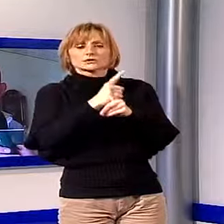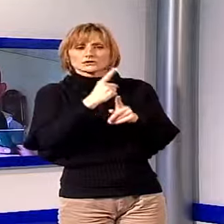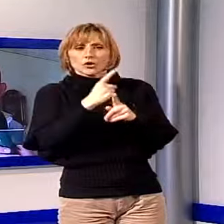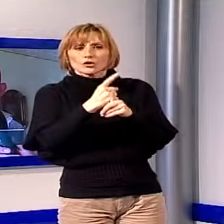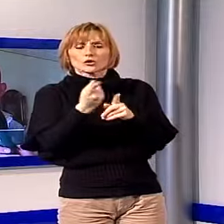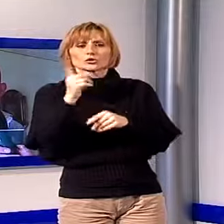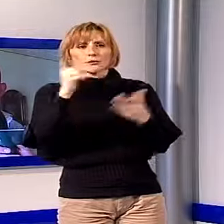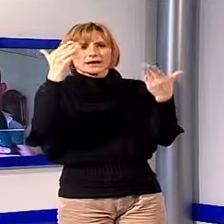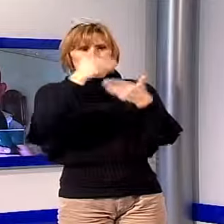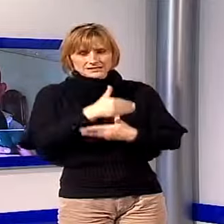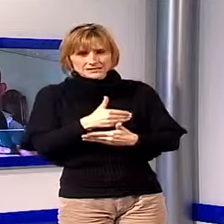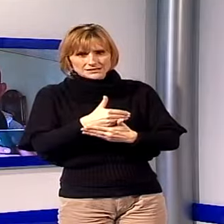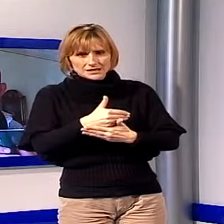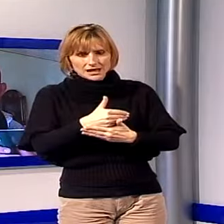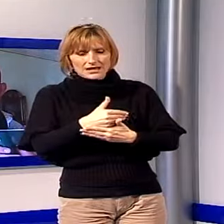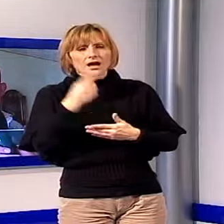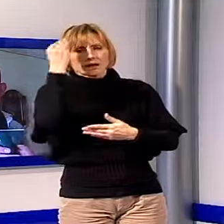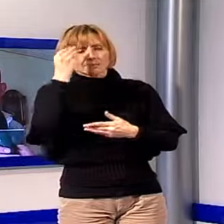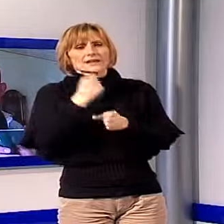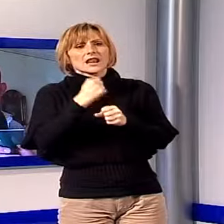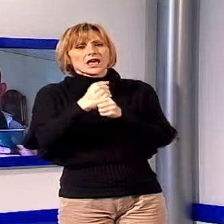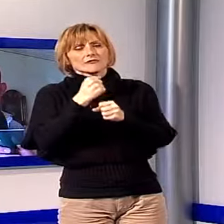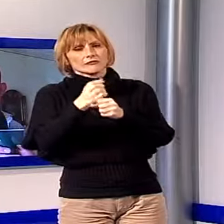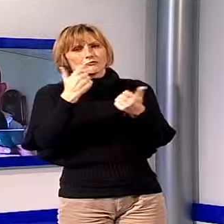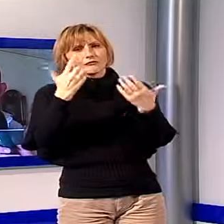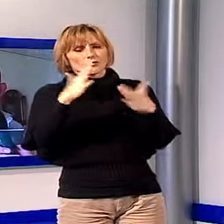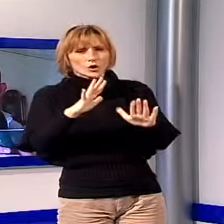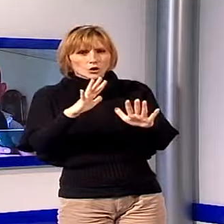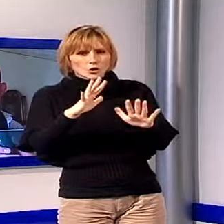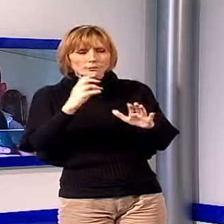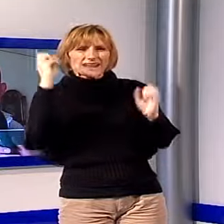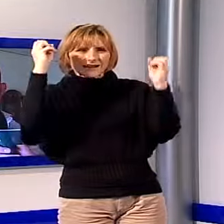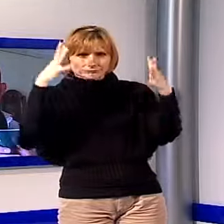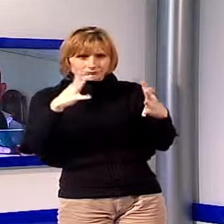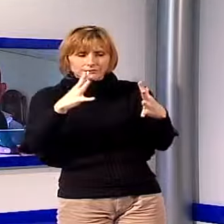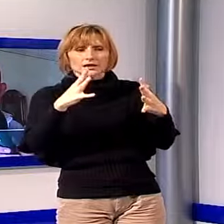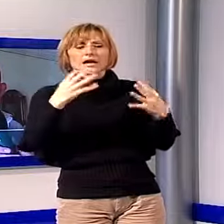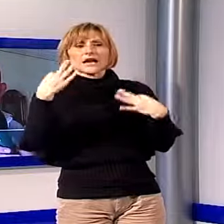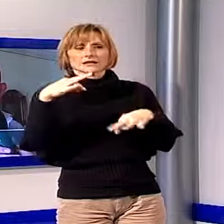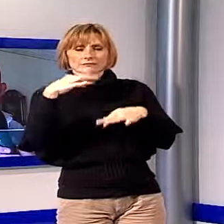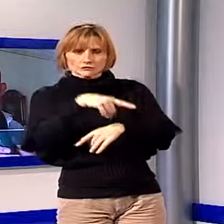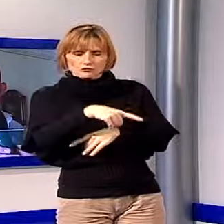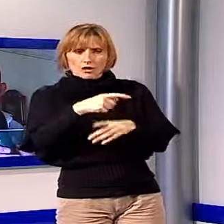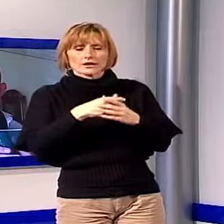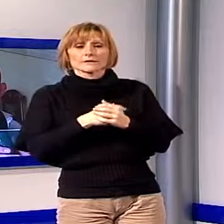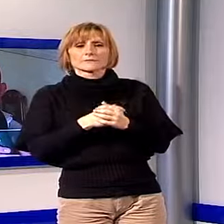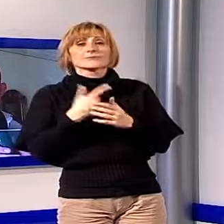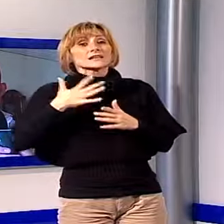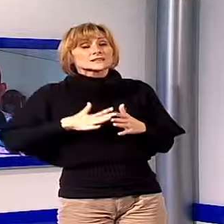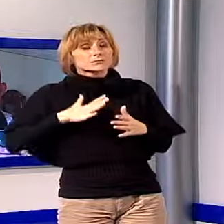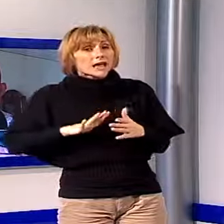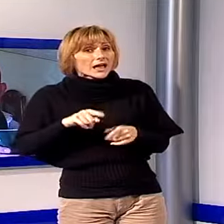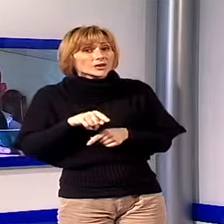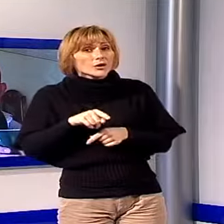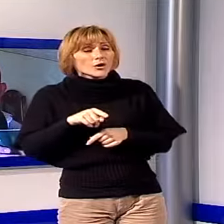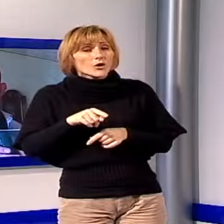continueranno i lavori con l'illuminazione artificiale. In questa maniera mi auguro per